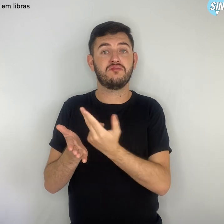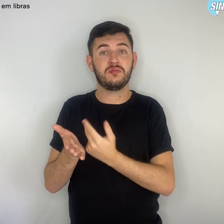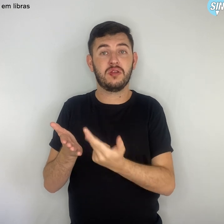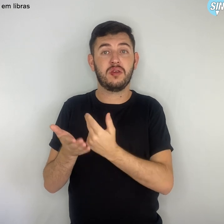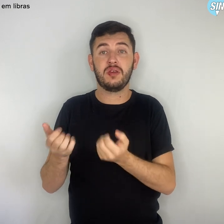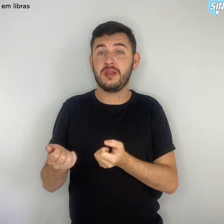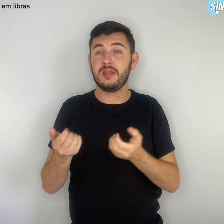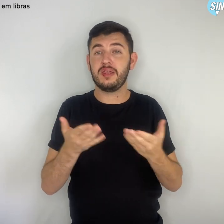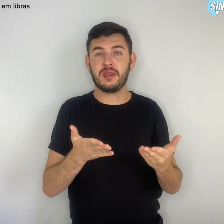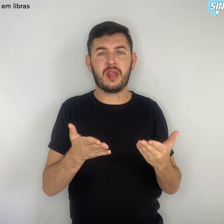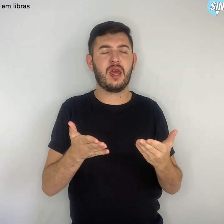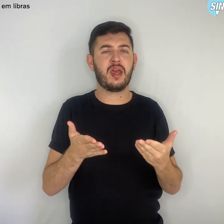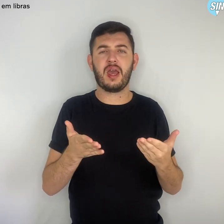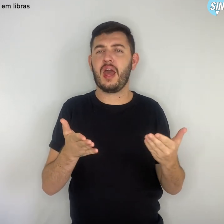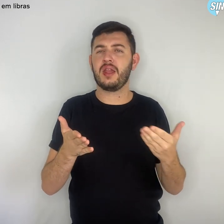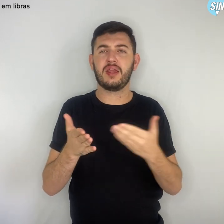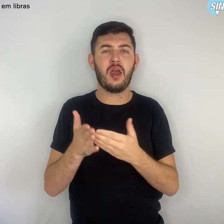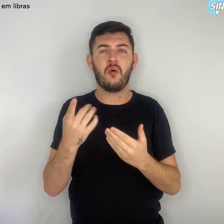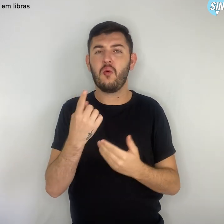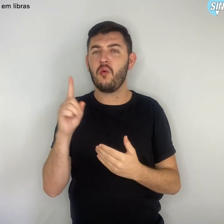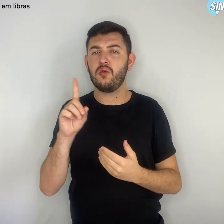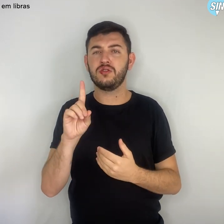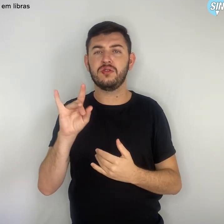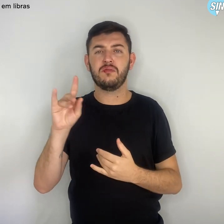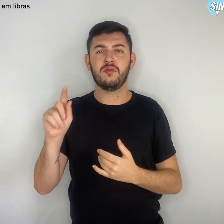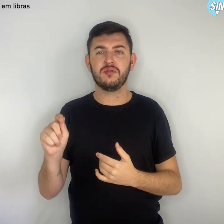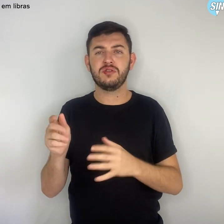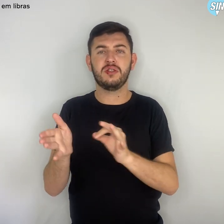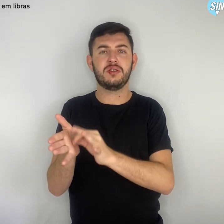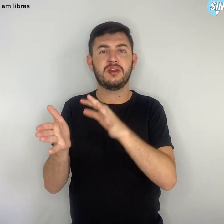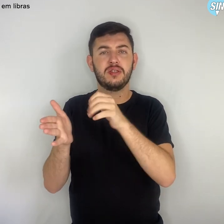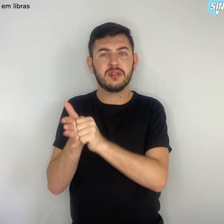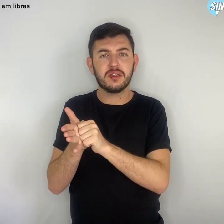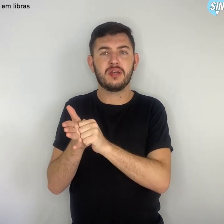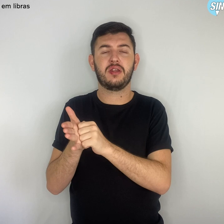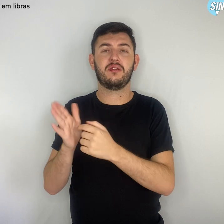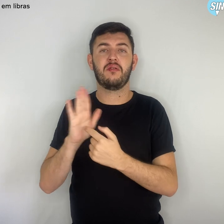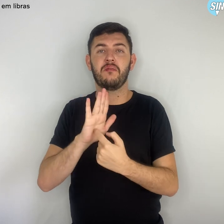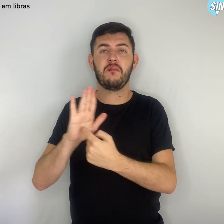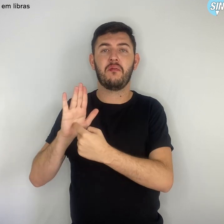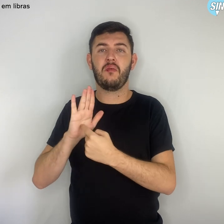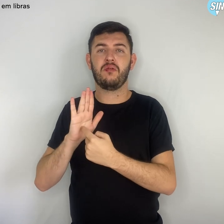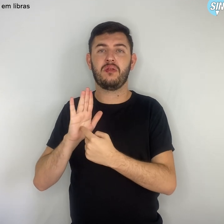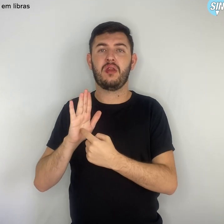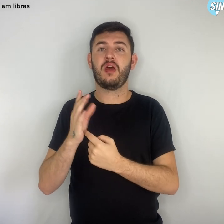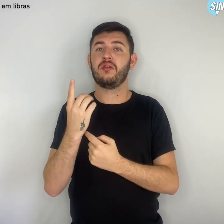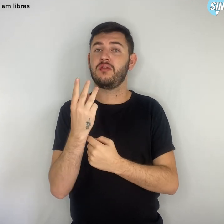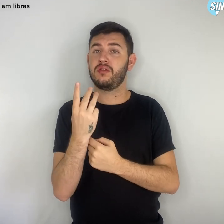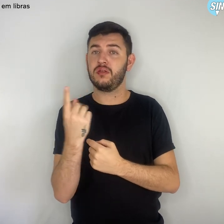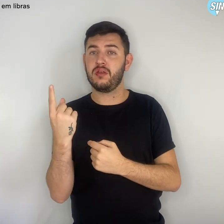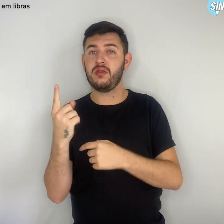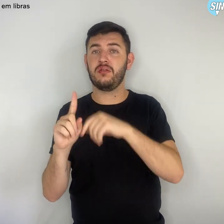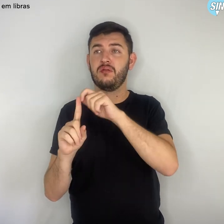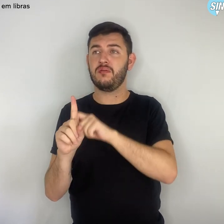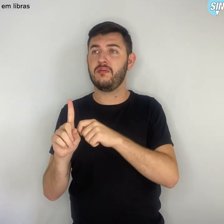último dia disponível para inscrição indicado para 31 de agosto de 2024.